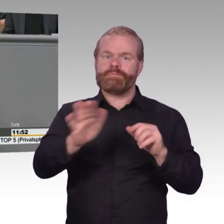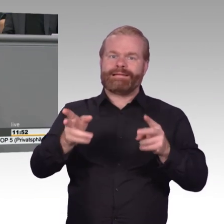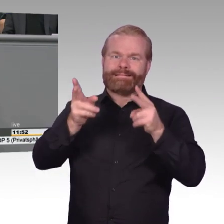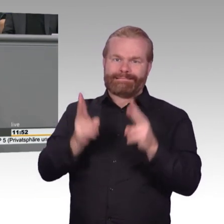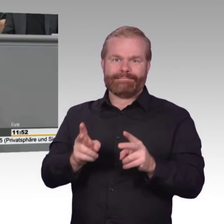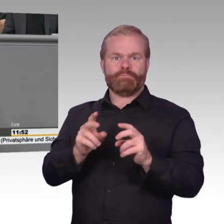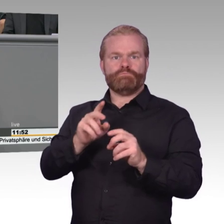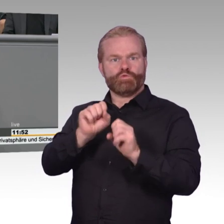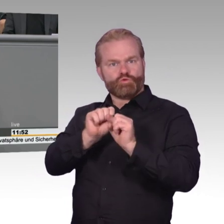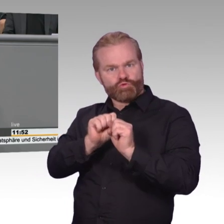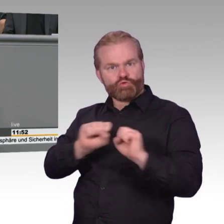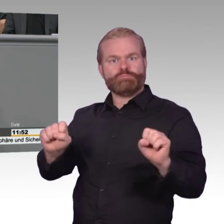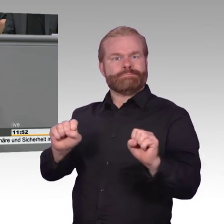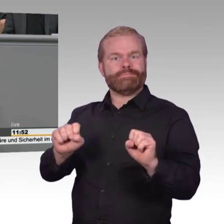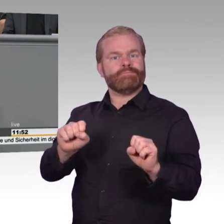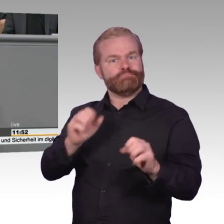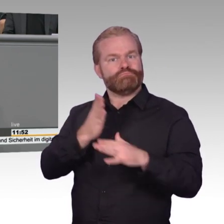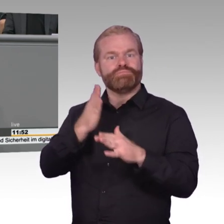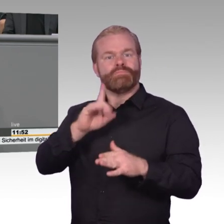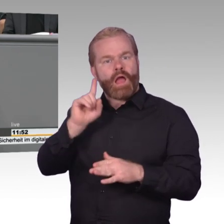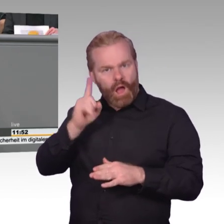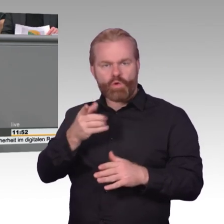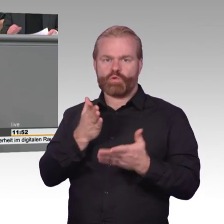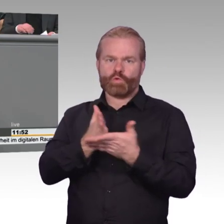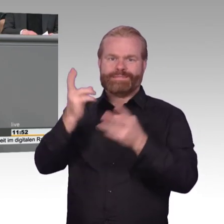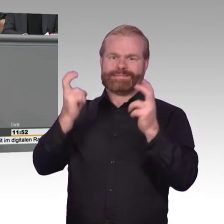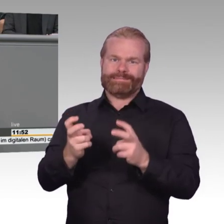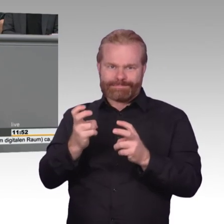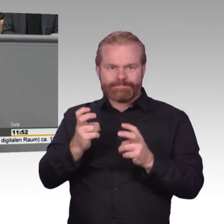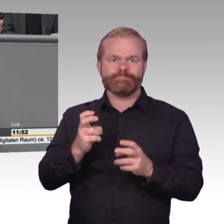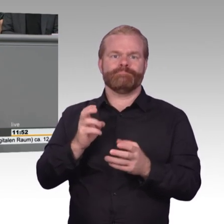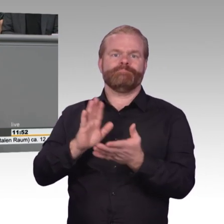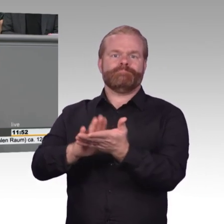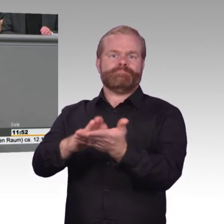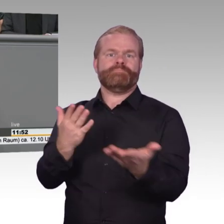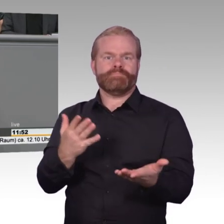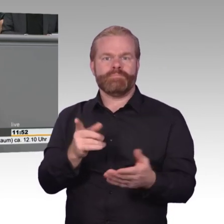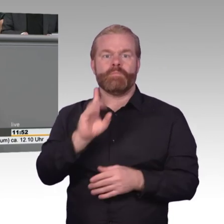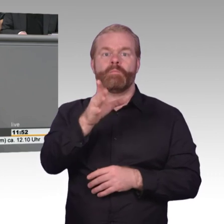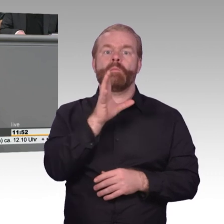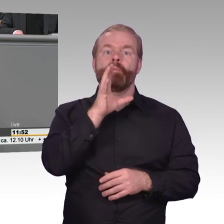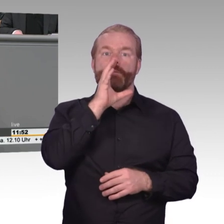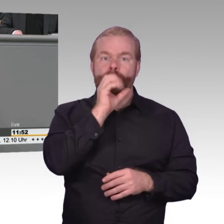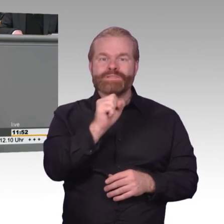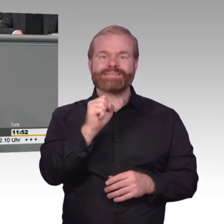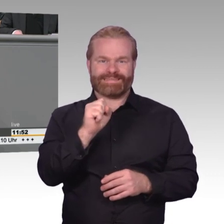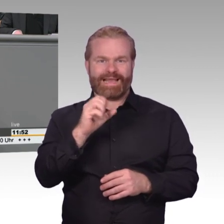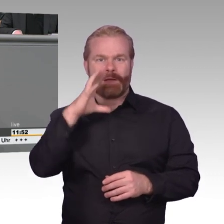dafür unerlässlich, liebe Kollegen, und zwar ohne Hintertüren oder Zweitschlüssel. Wer wollte uns denn garantieren, dass die nicht auch von